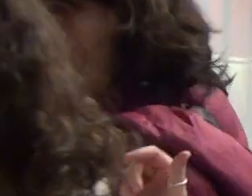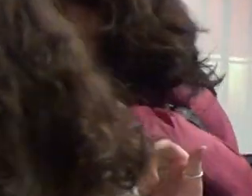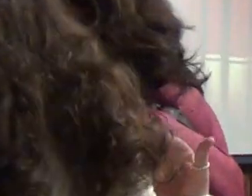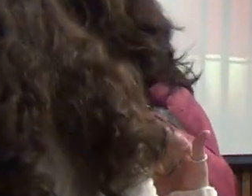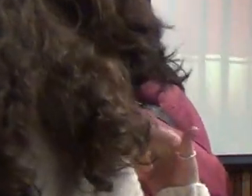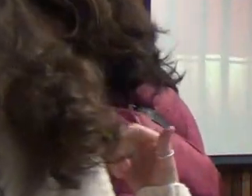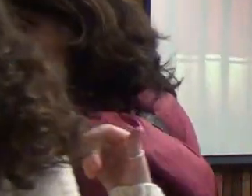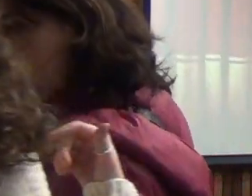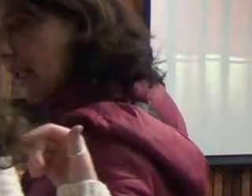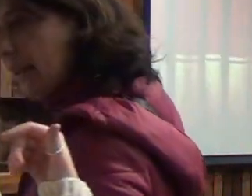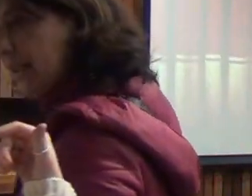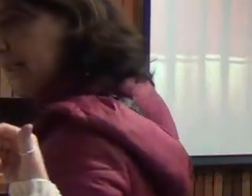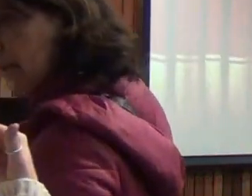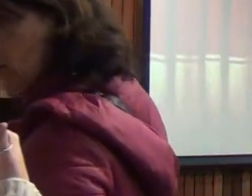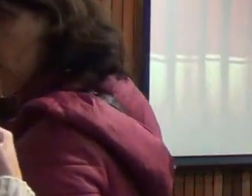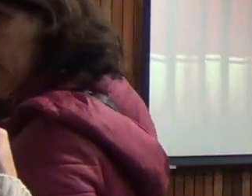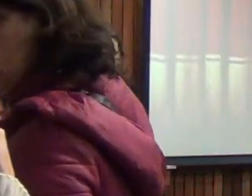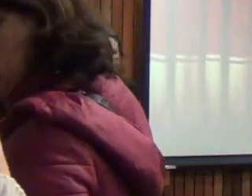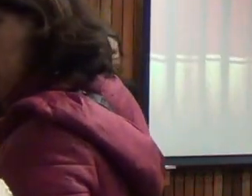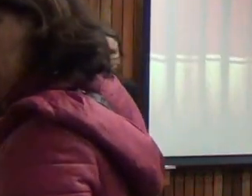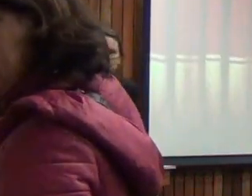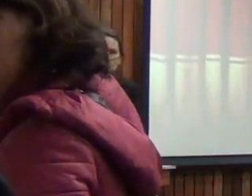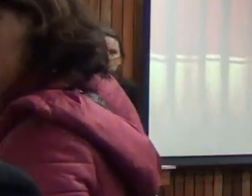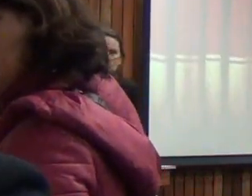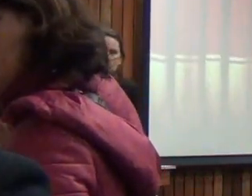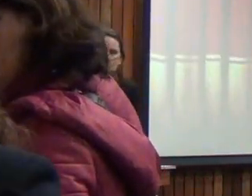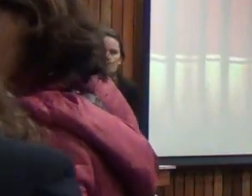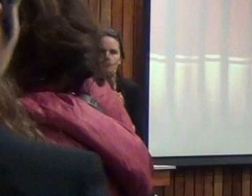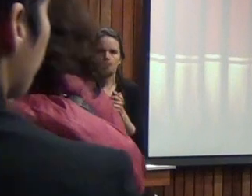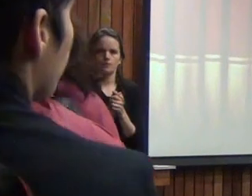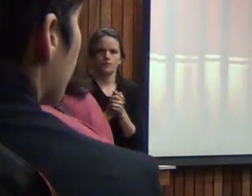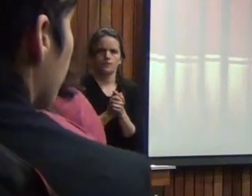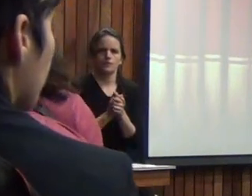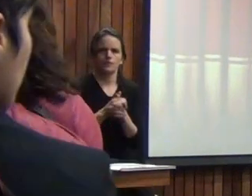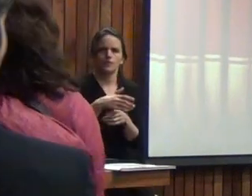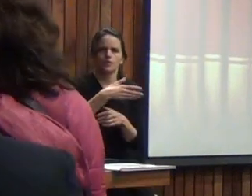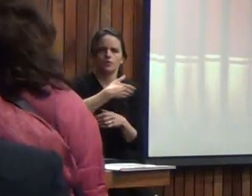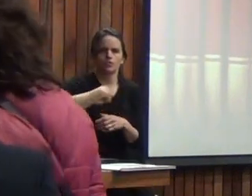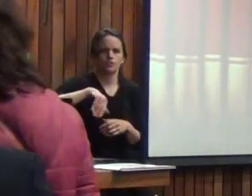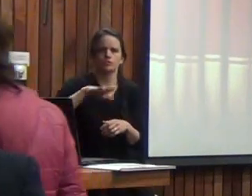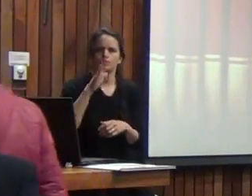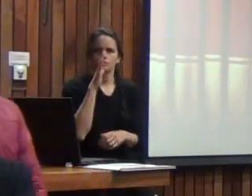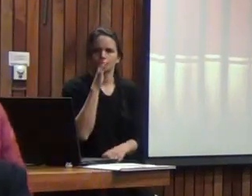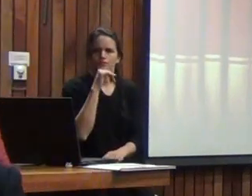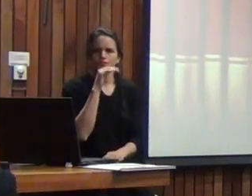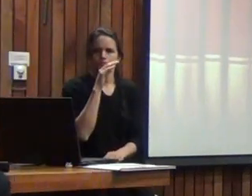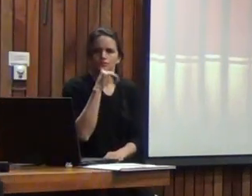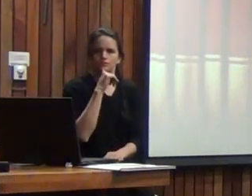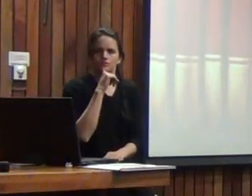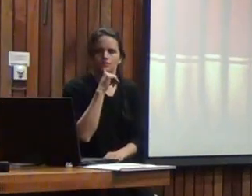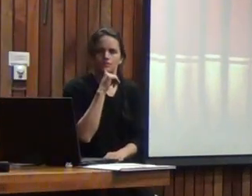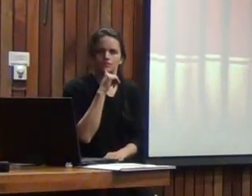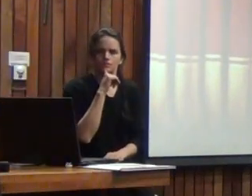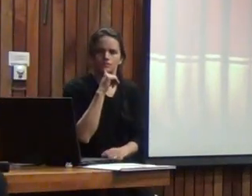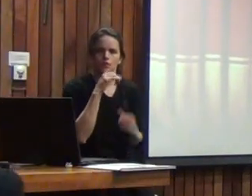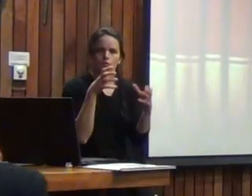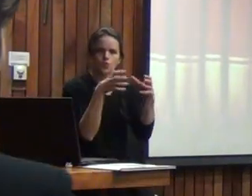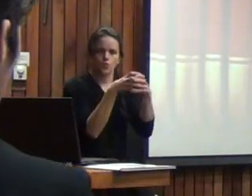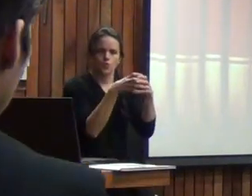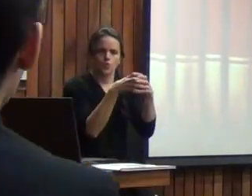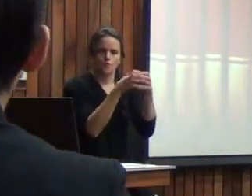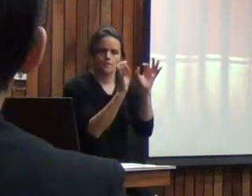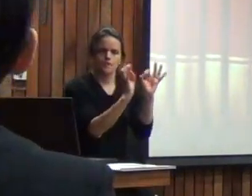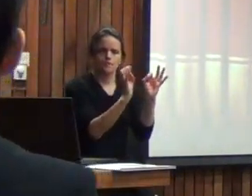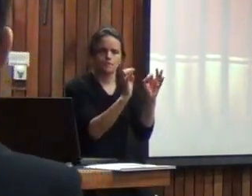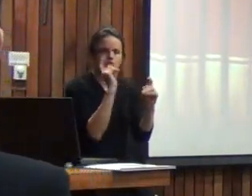muchas gracias por tu pregunta nosotros no tenemos una muestra específica de